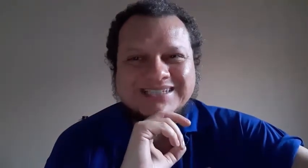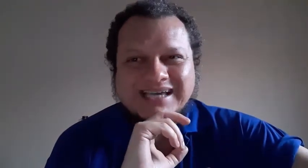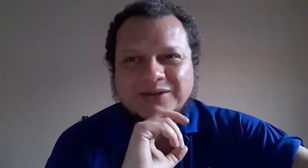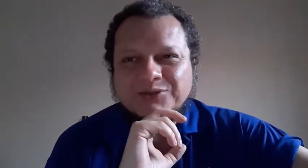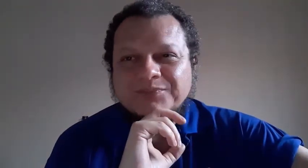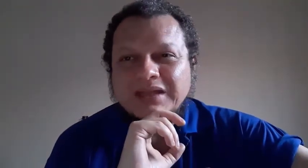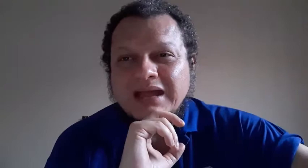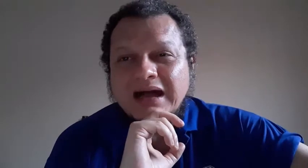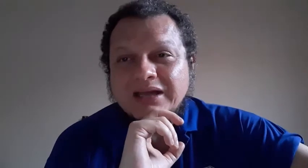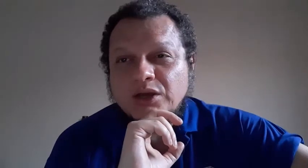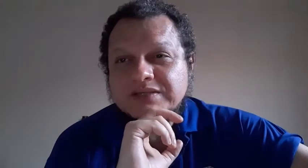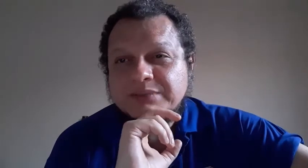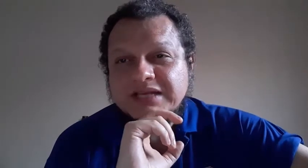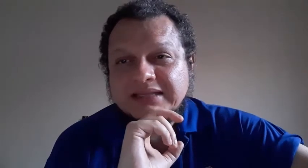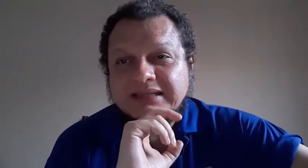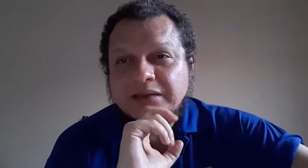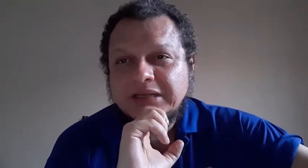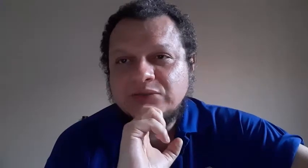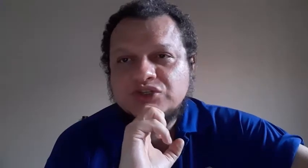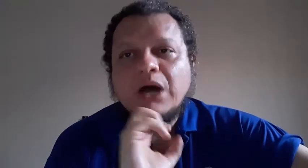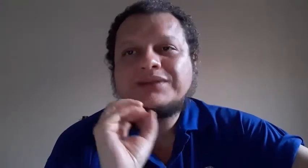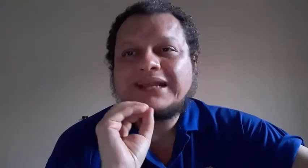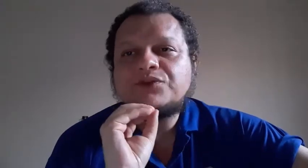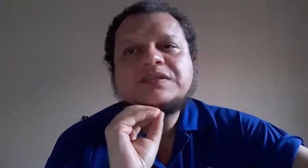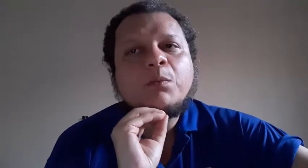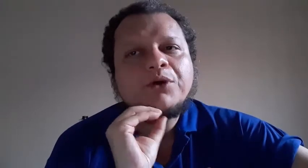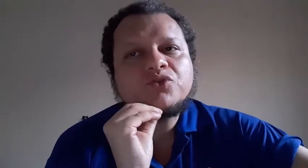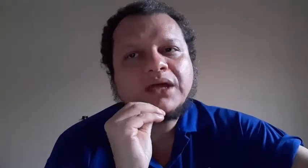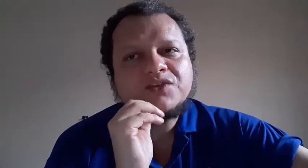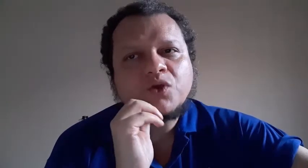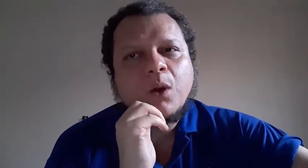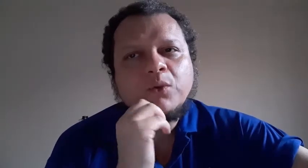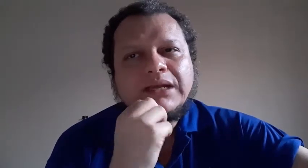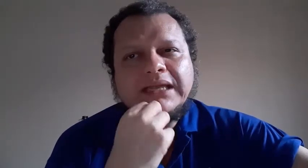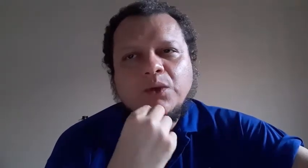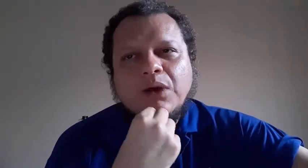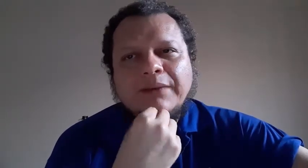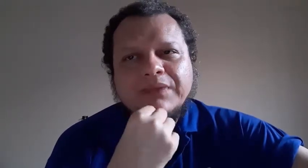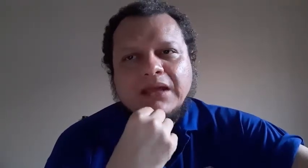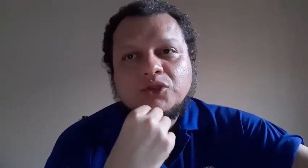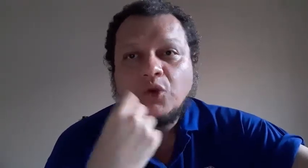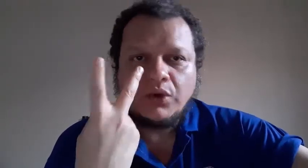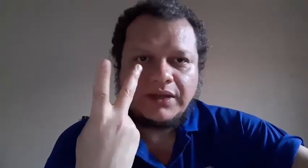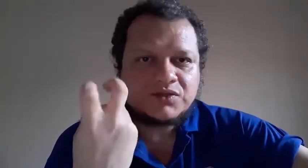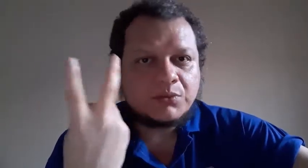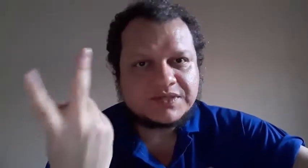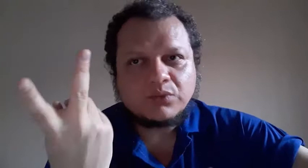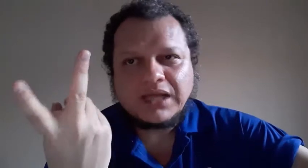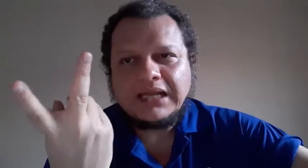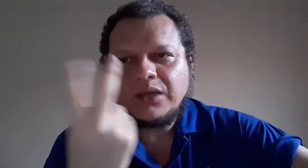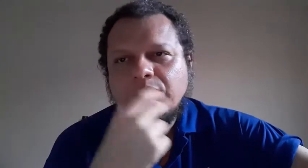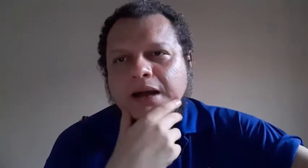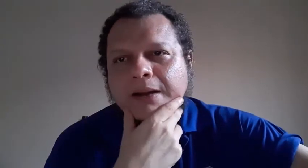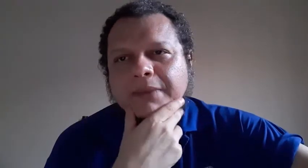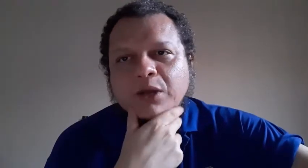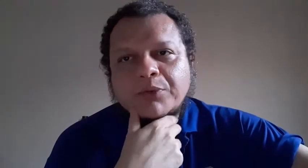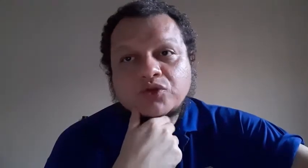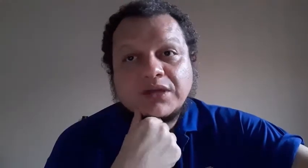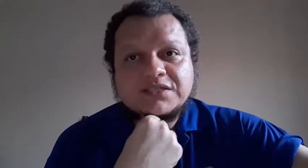Certo? Aí, ó, nós temos aqui, tá terminando já. Tradução português como língua do ex, como segunda língua, para o português